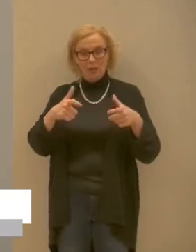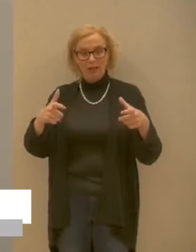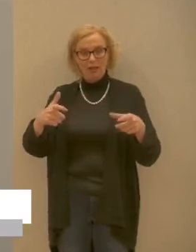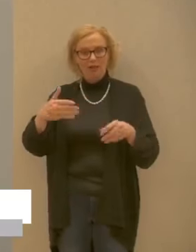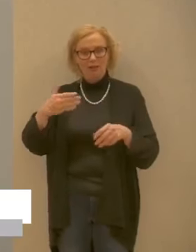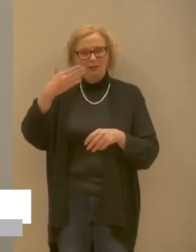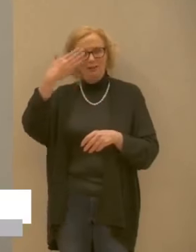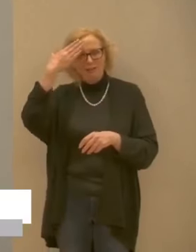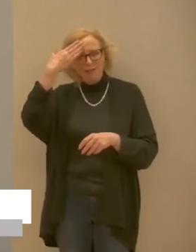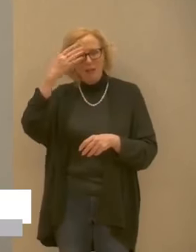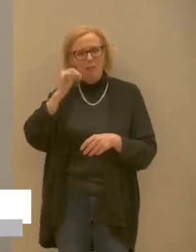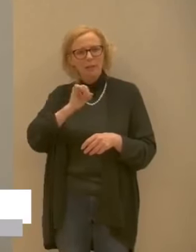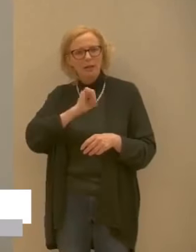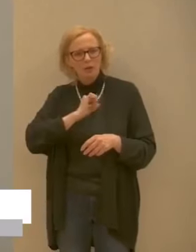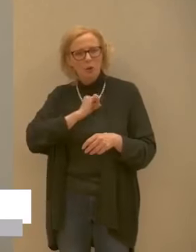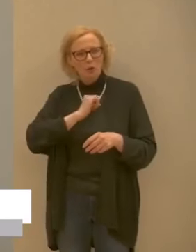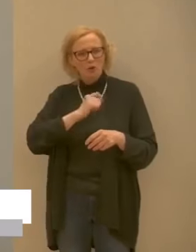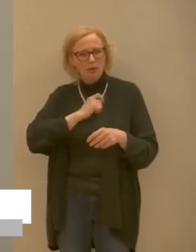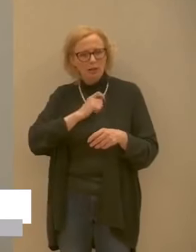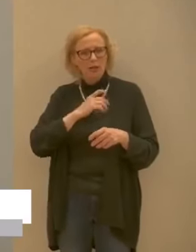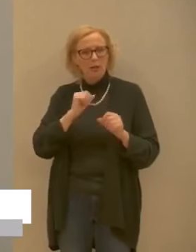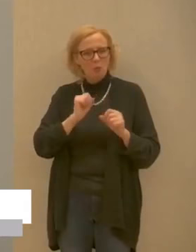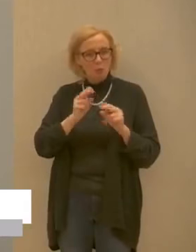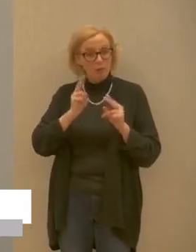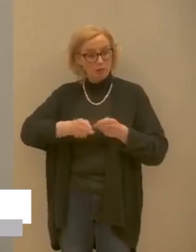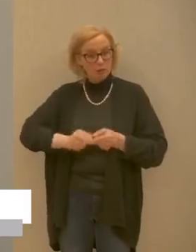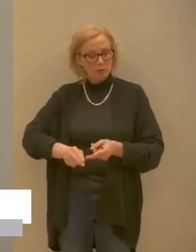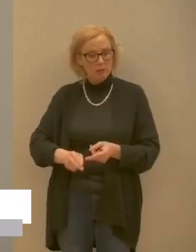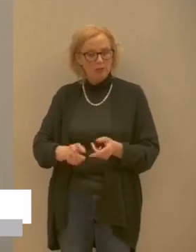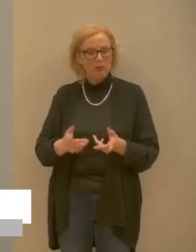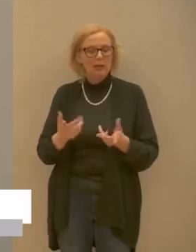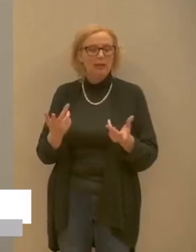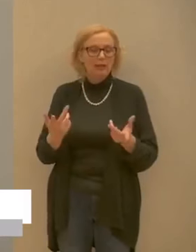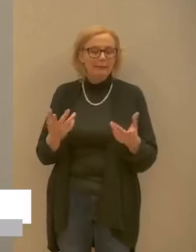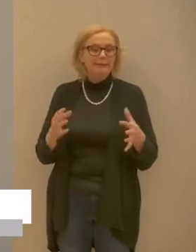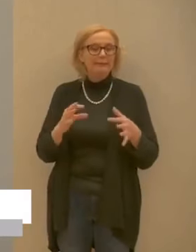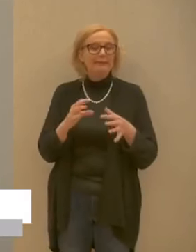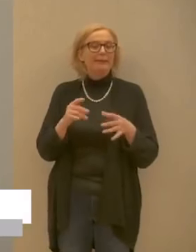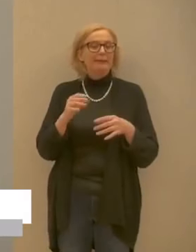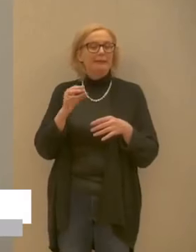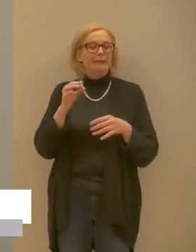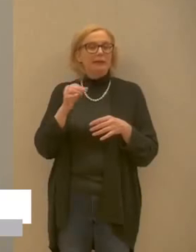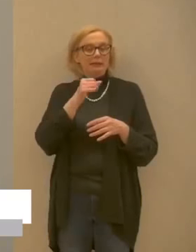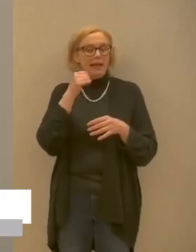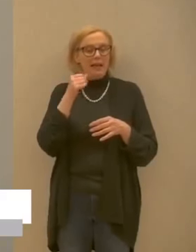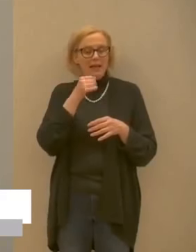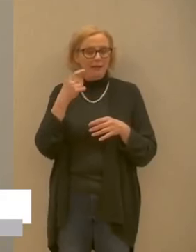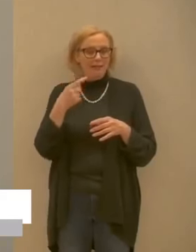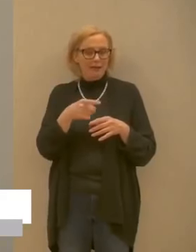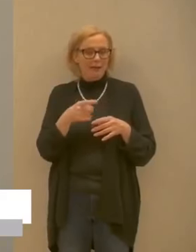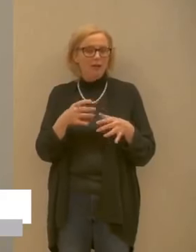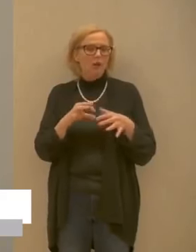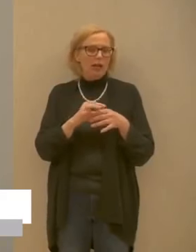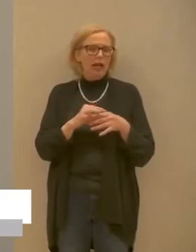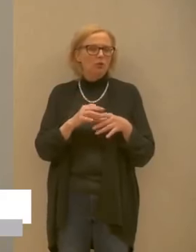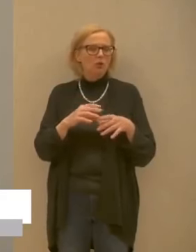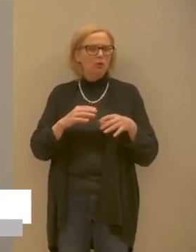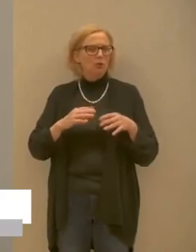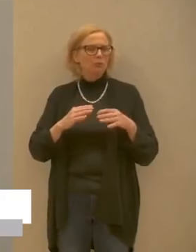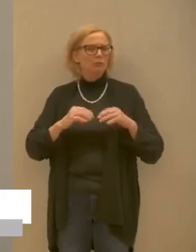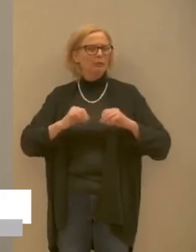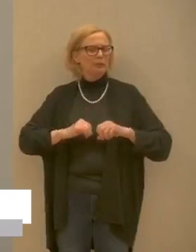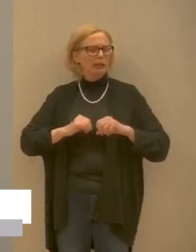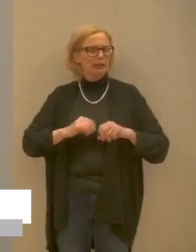tosse e altro quindi da un punto di vista di sanità pubblica bisogna subito mettersi in casa rispettare la quarantena